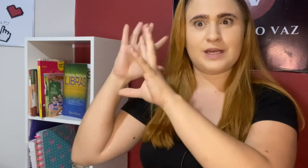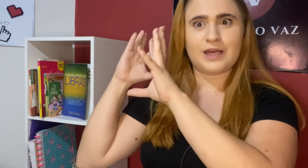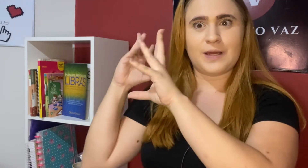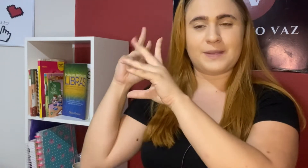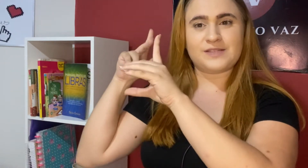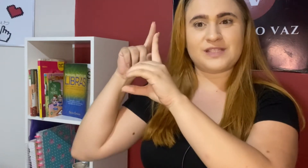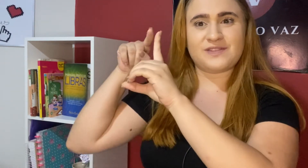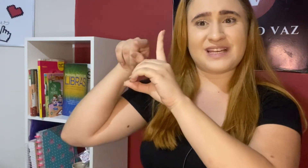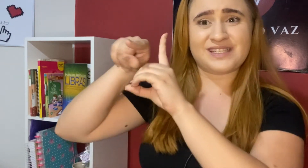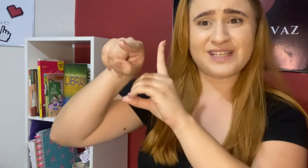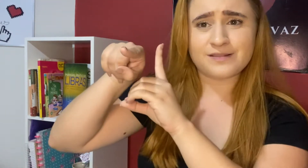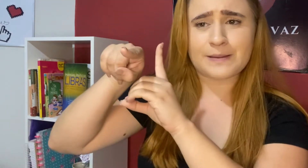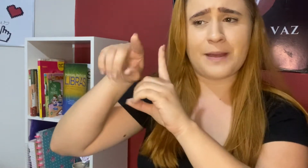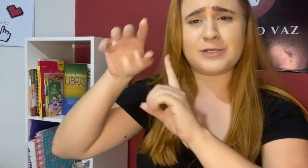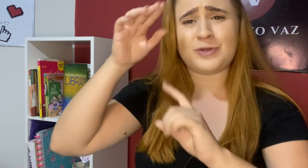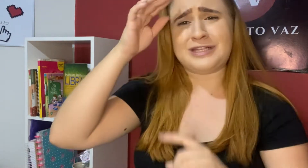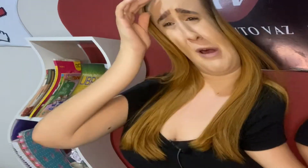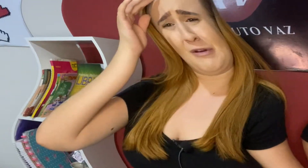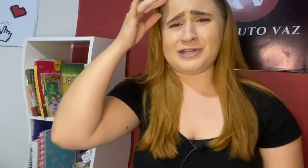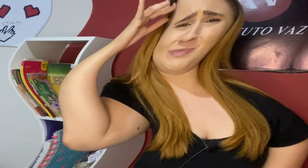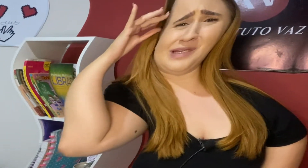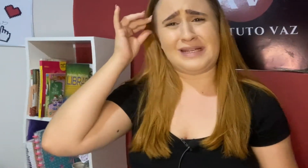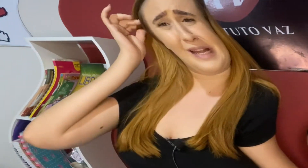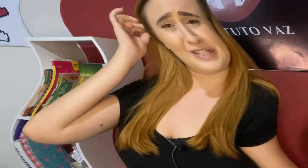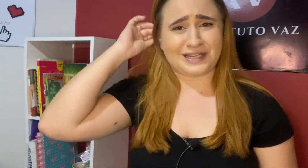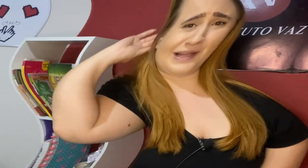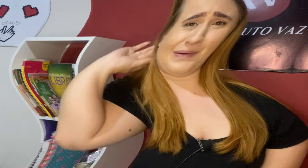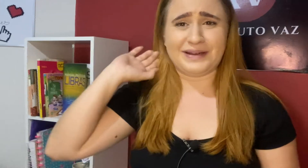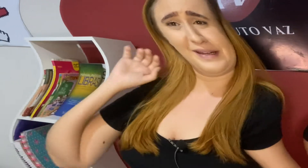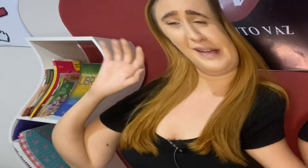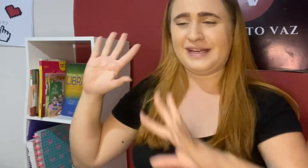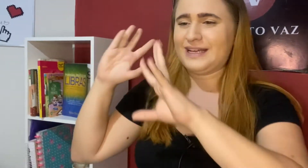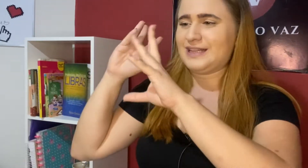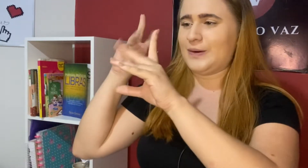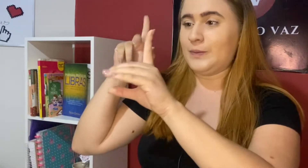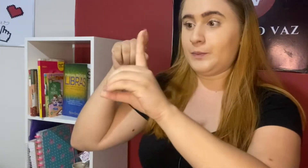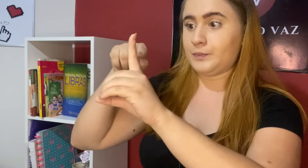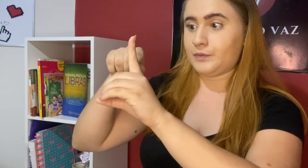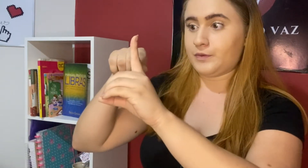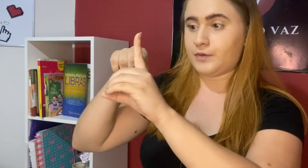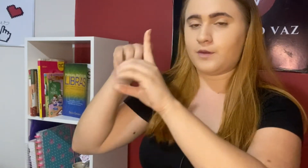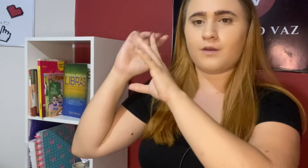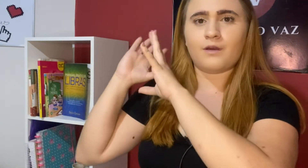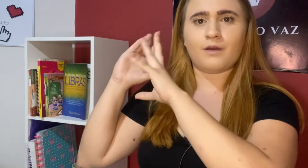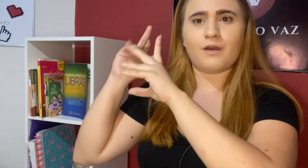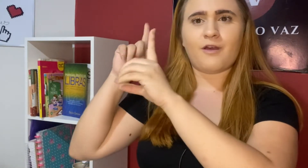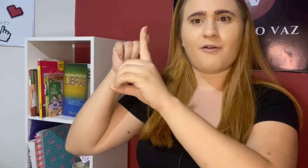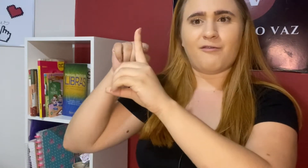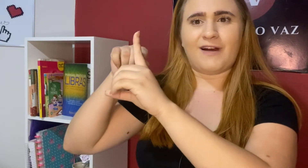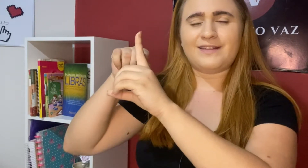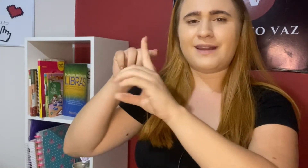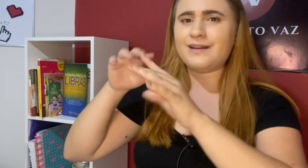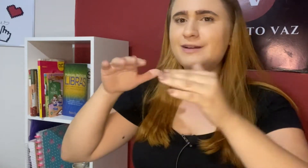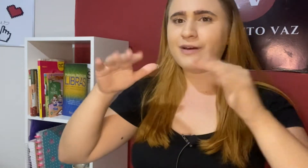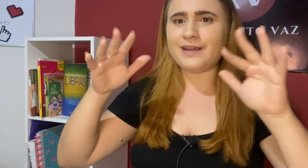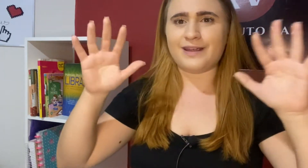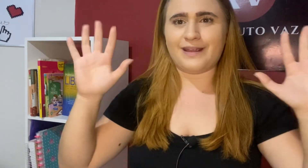Porque se você fizer assim, você perde total credibilidade naquela hora, né? Então, vai treinando aí, hein?